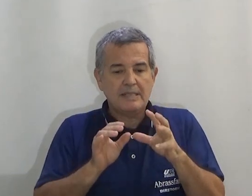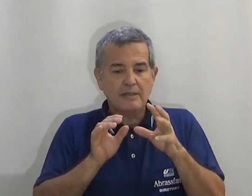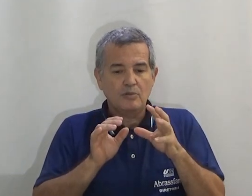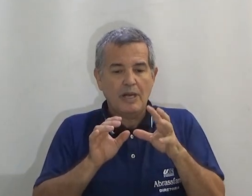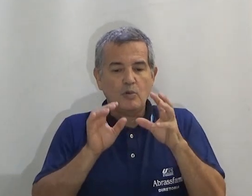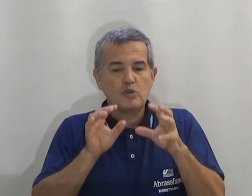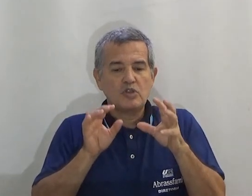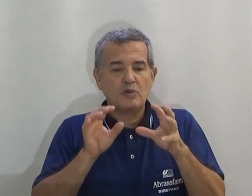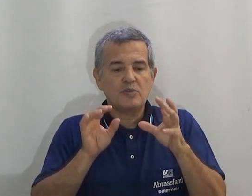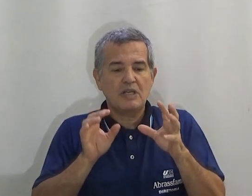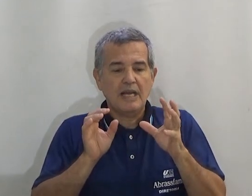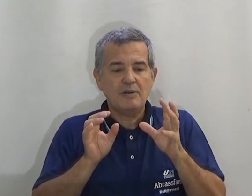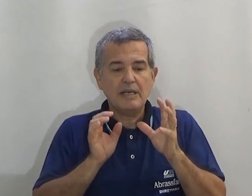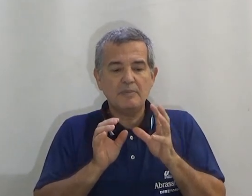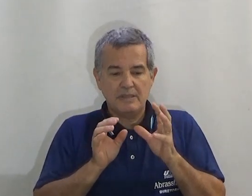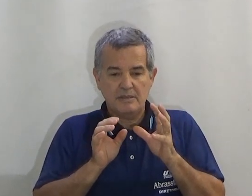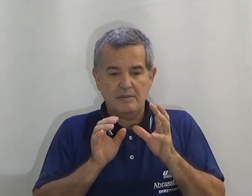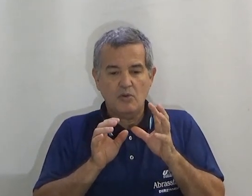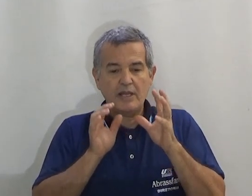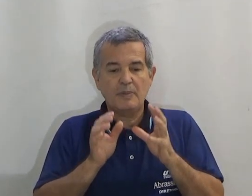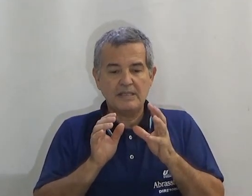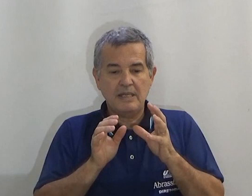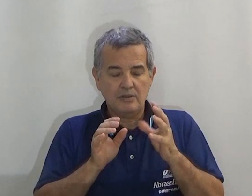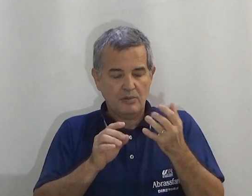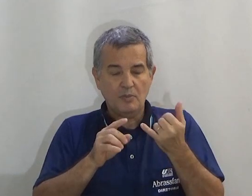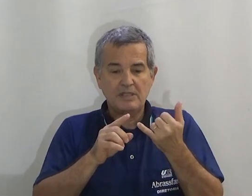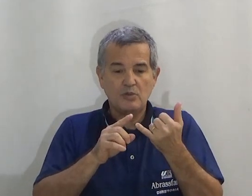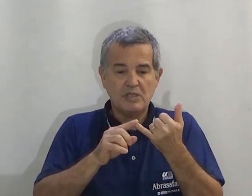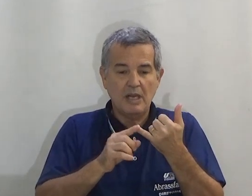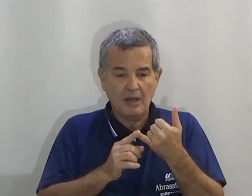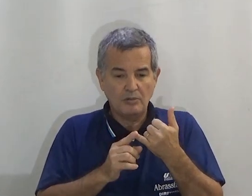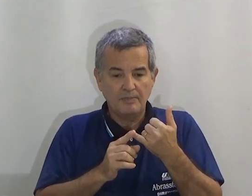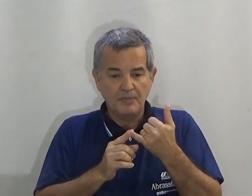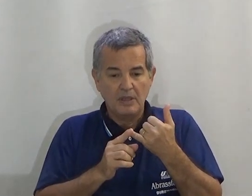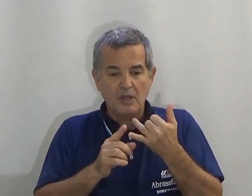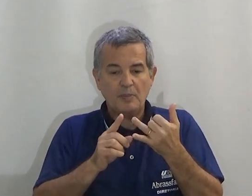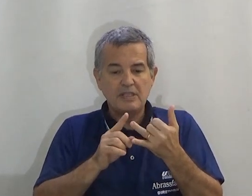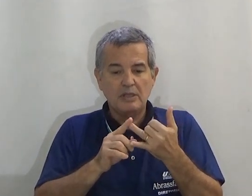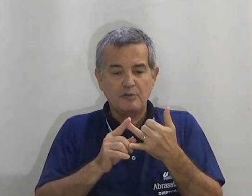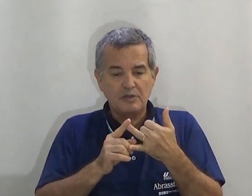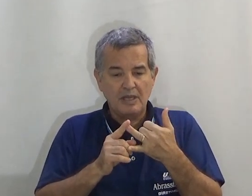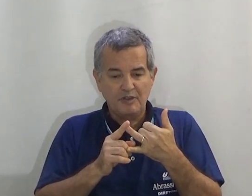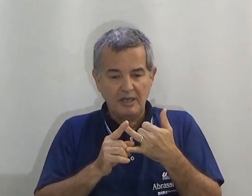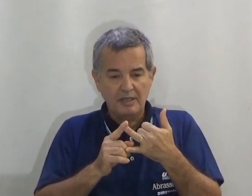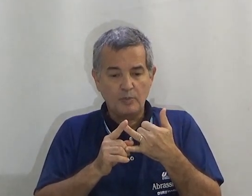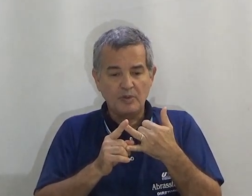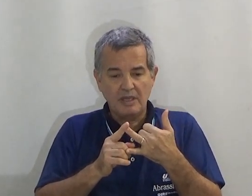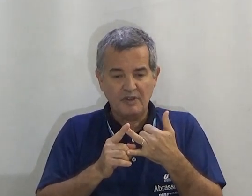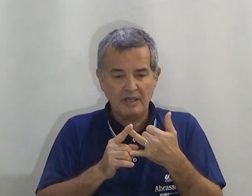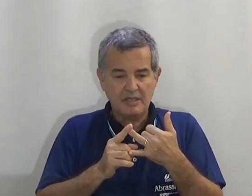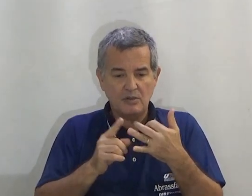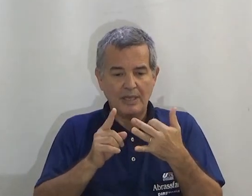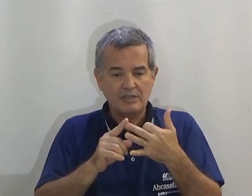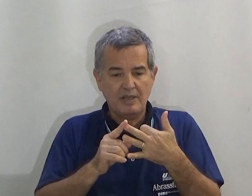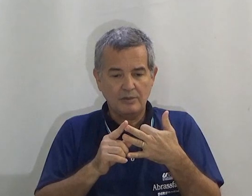Eu apresento a construção do cenário em libras. O que é que eu apresento? Eu preciso do sinal. Eu preciso da fonte de referência, do ponto